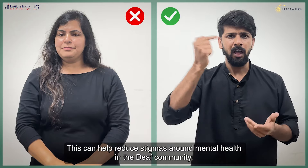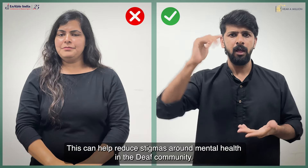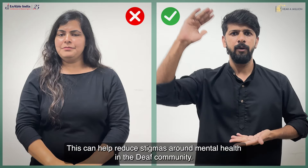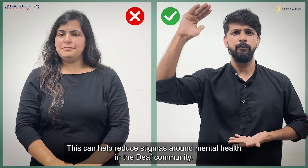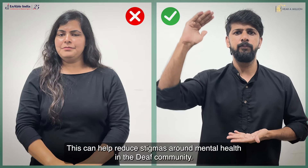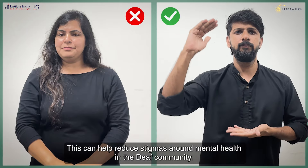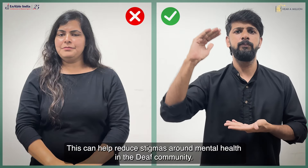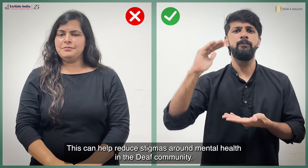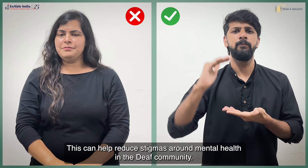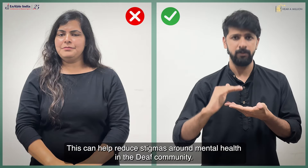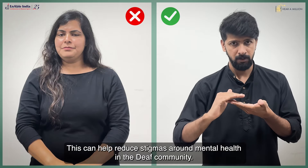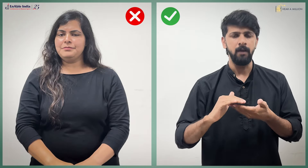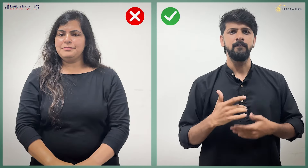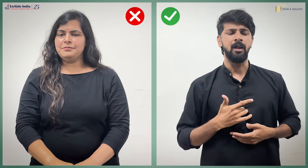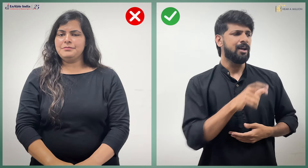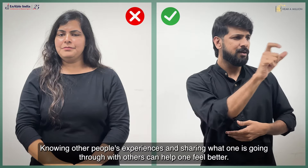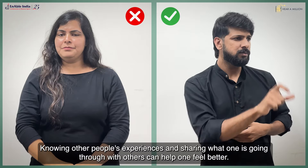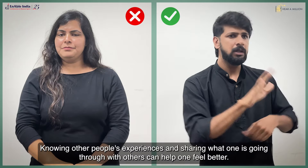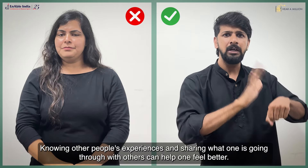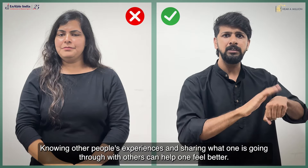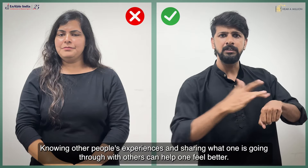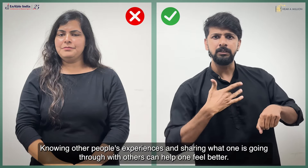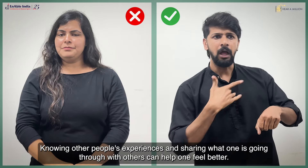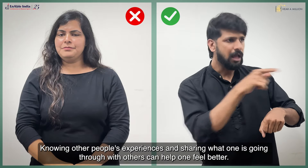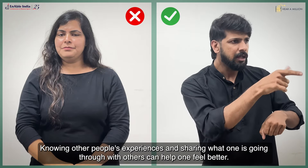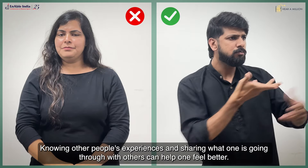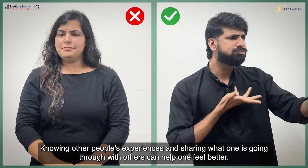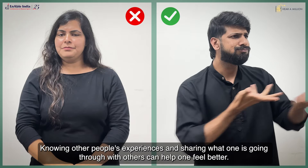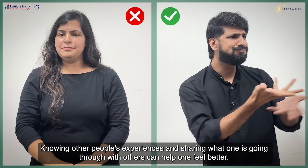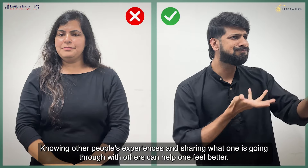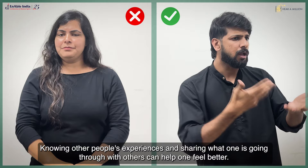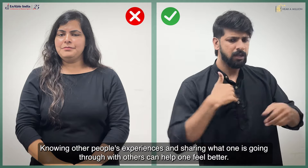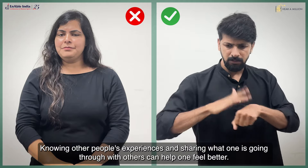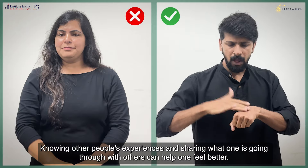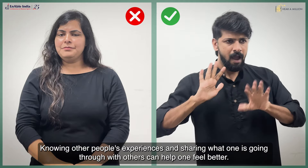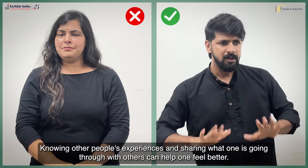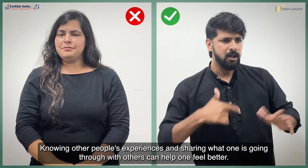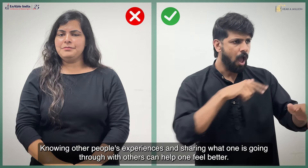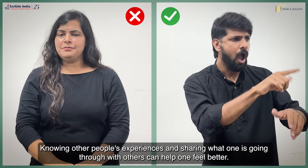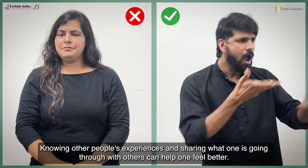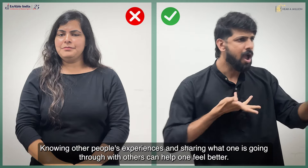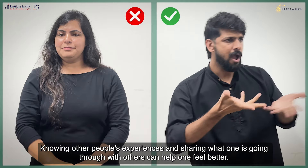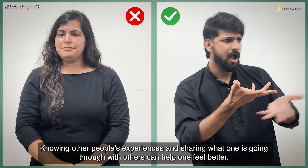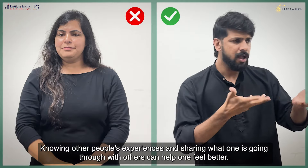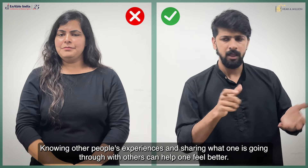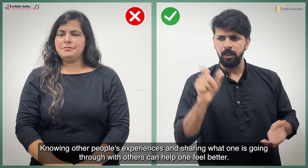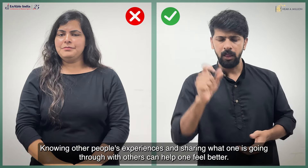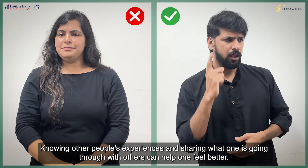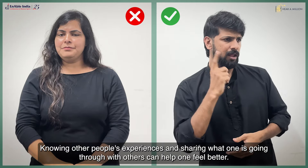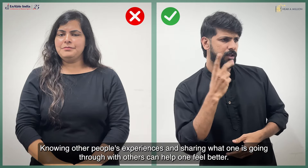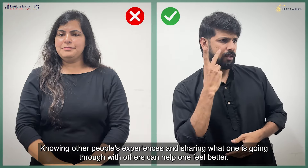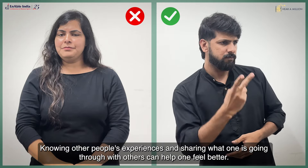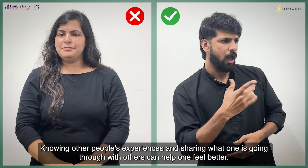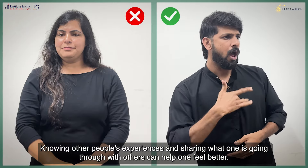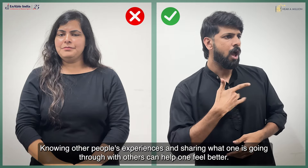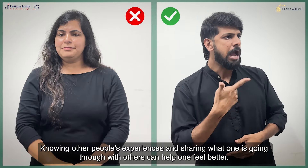से जड़े कलंग को कम करने में मदद मिल सकती है। अन्य लोगों की अनुभवों को जानना और जो कुछ आप छेल